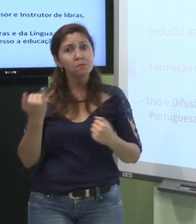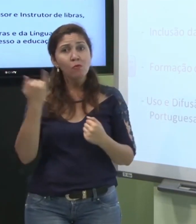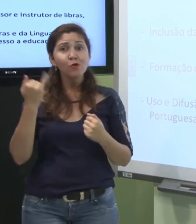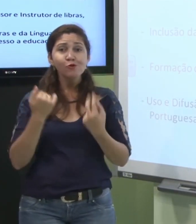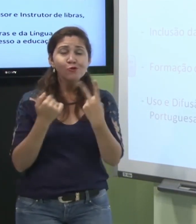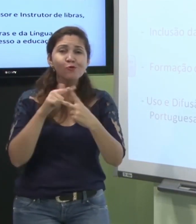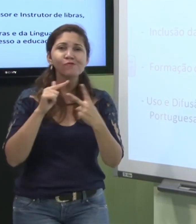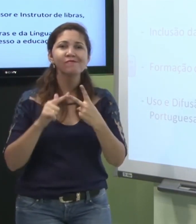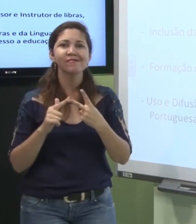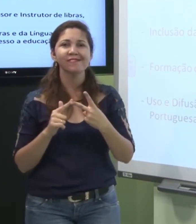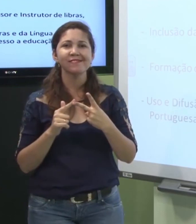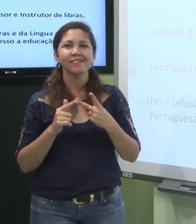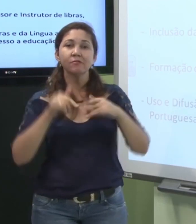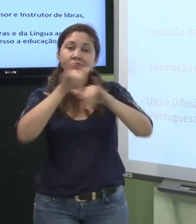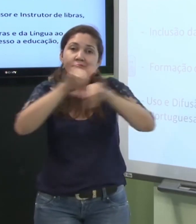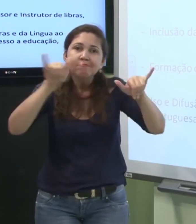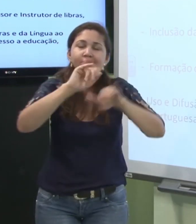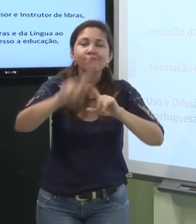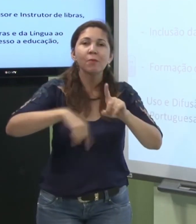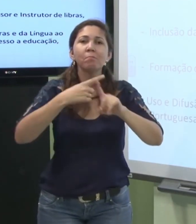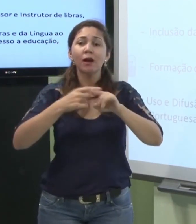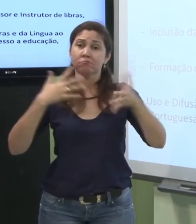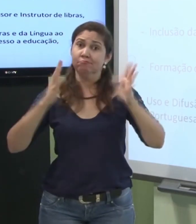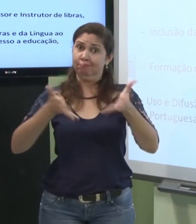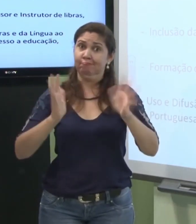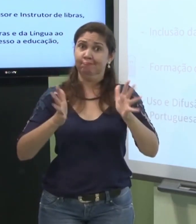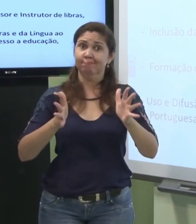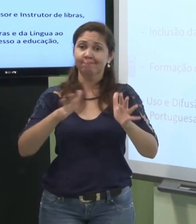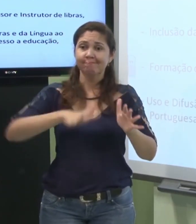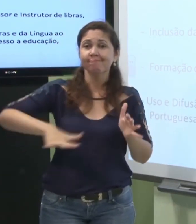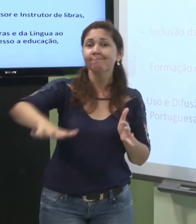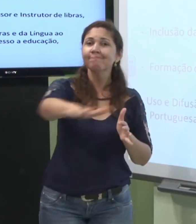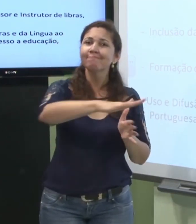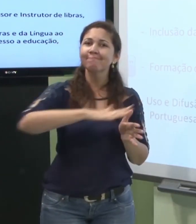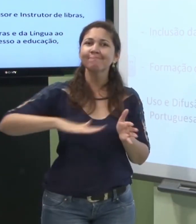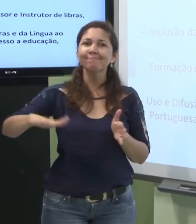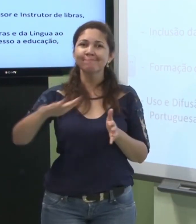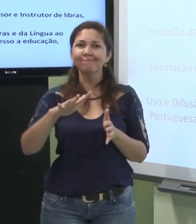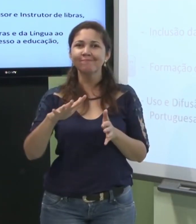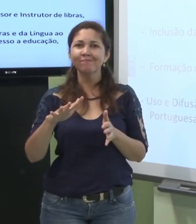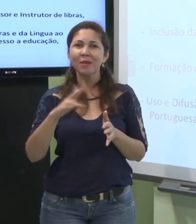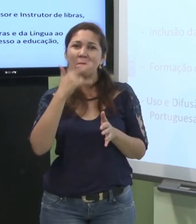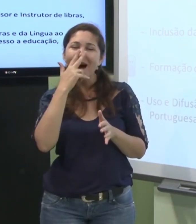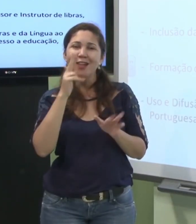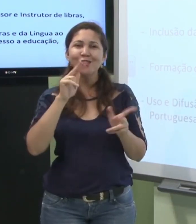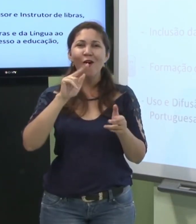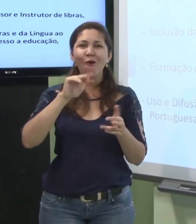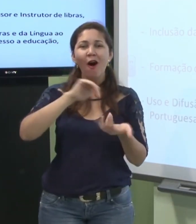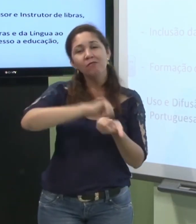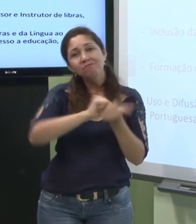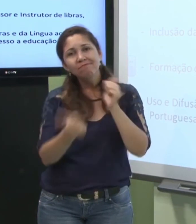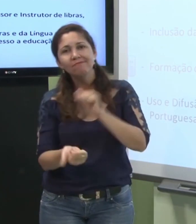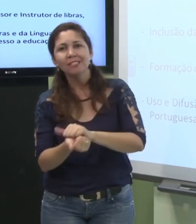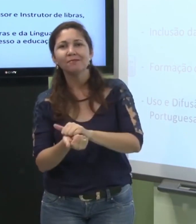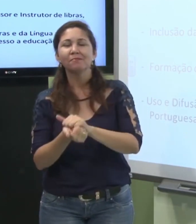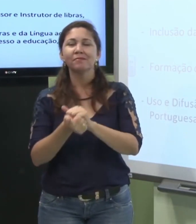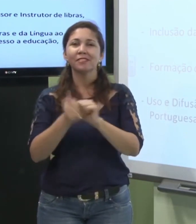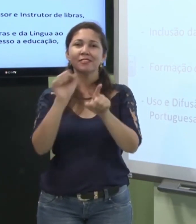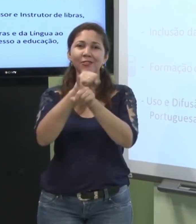então é importante sim haver essa difusão da língua e o decreto ele vai fazer